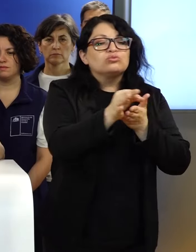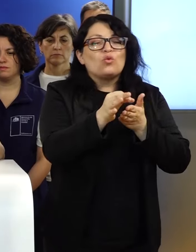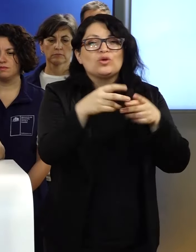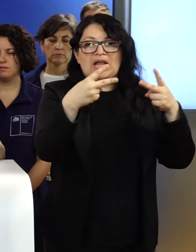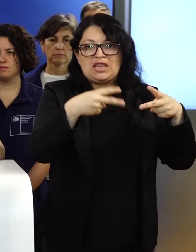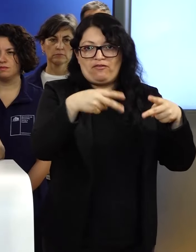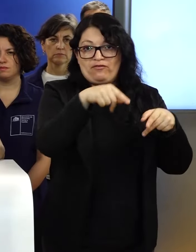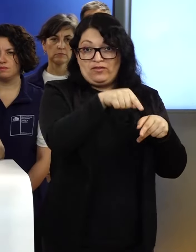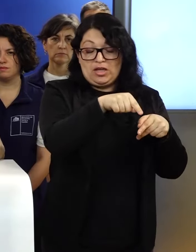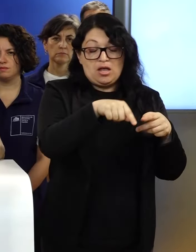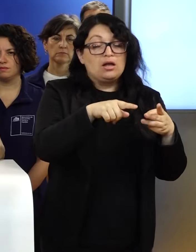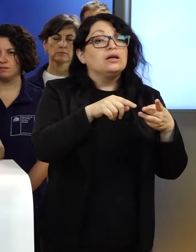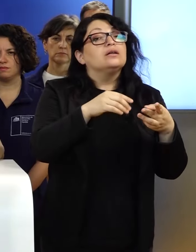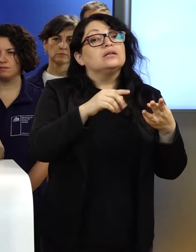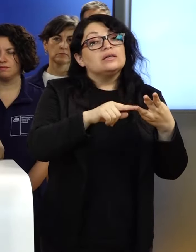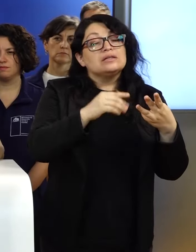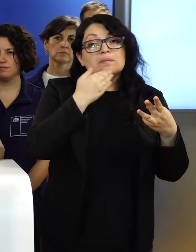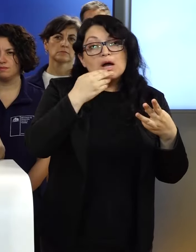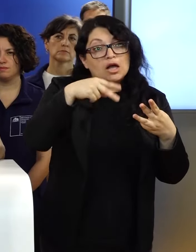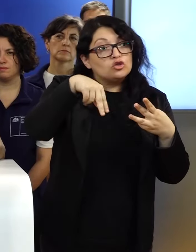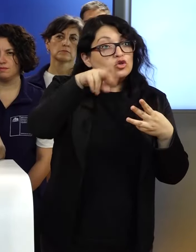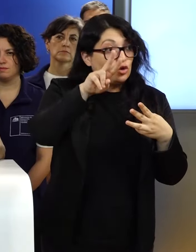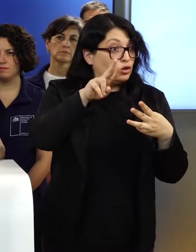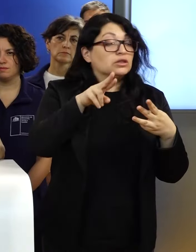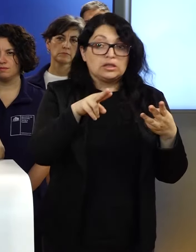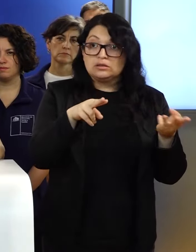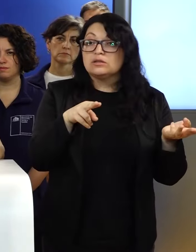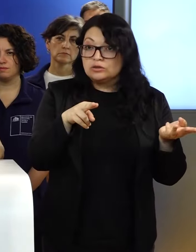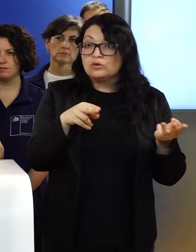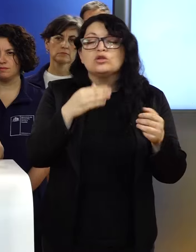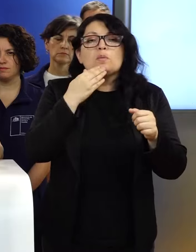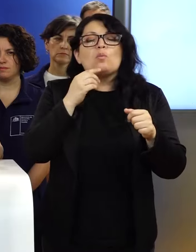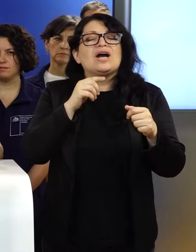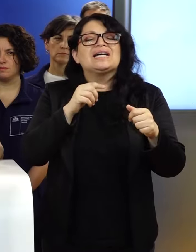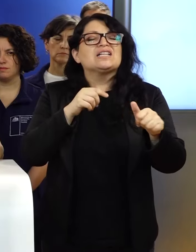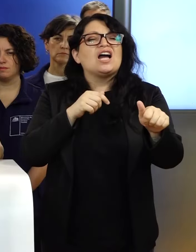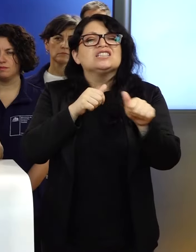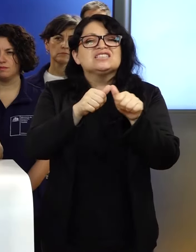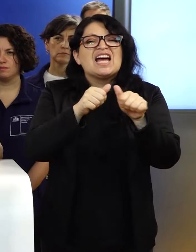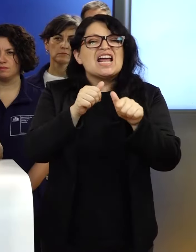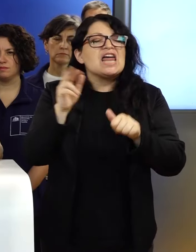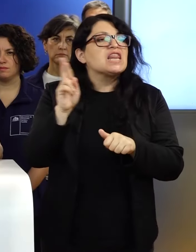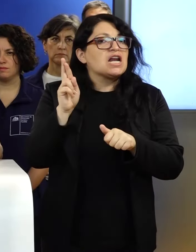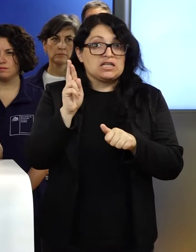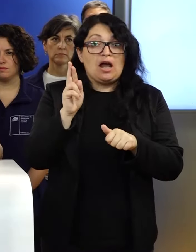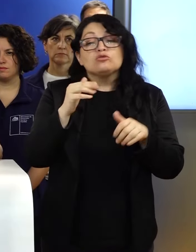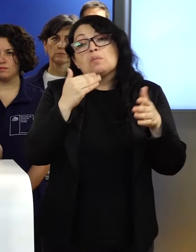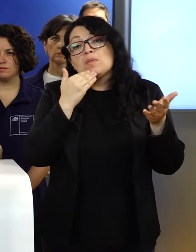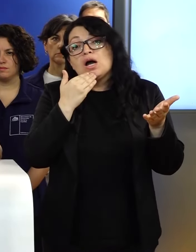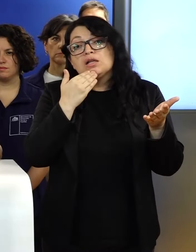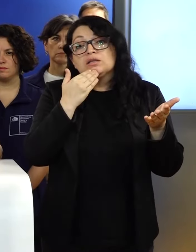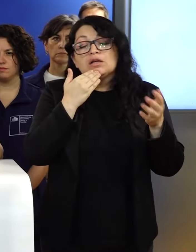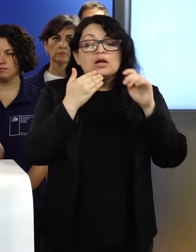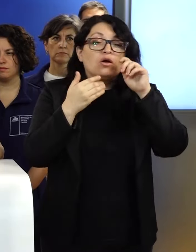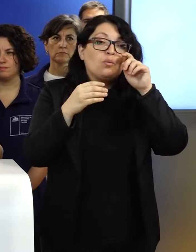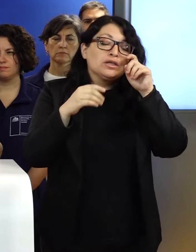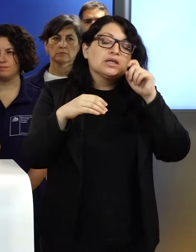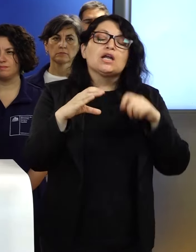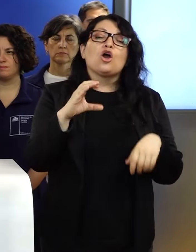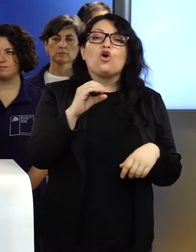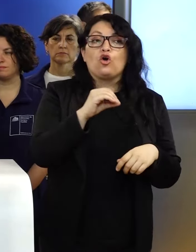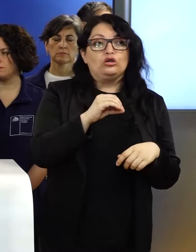Y hacia el norte, donde puede tocar sectores como Reñaca, que también es de Viña, o Concon, si se extendiera.